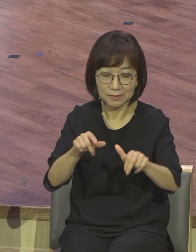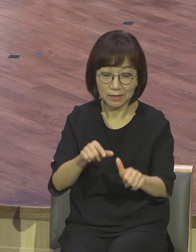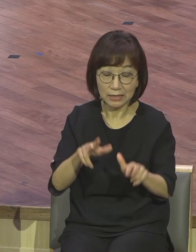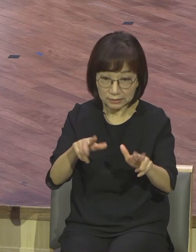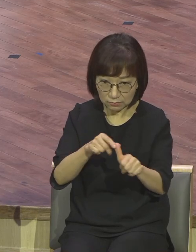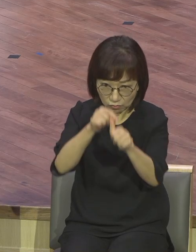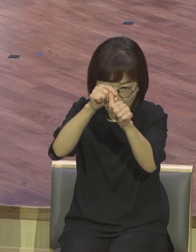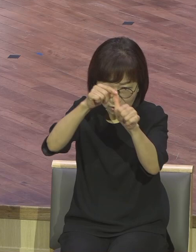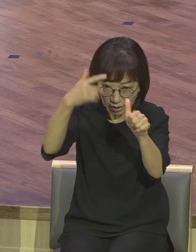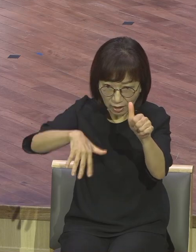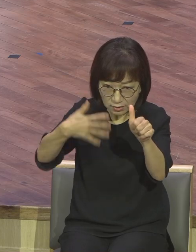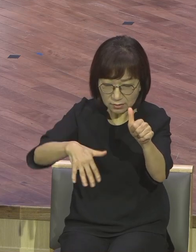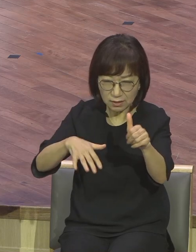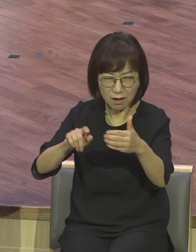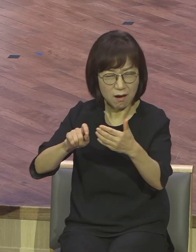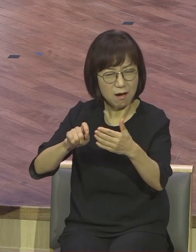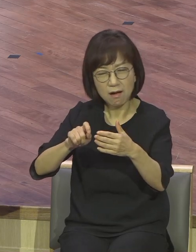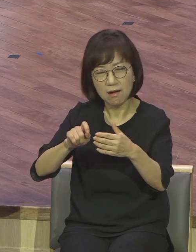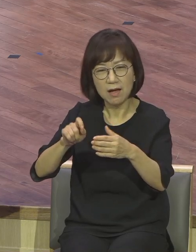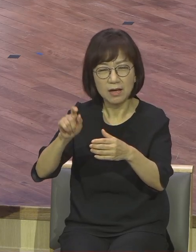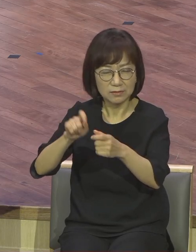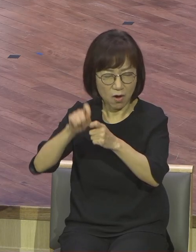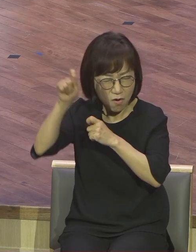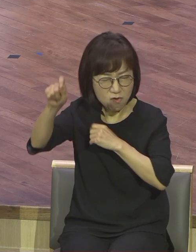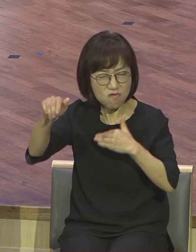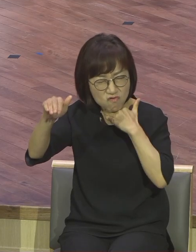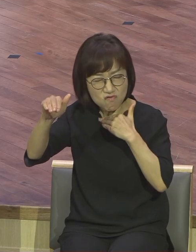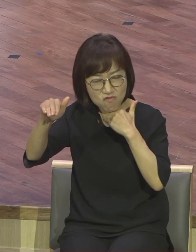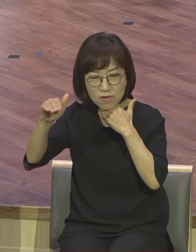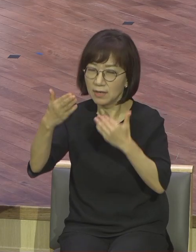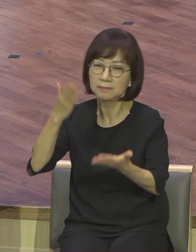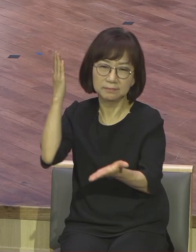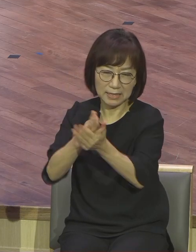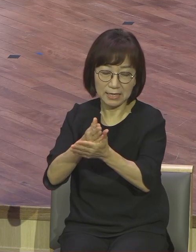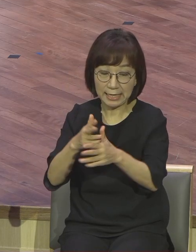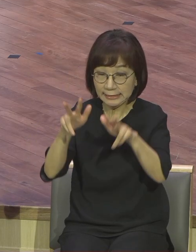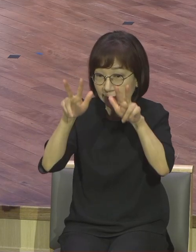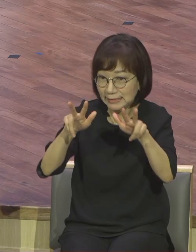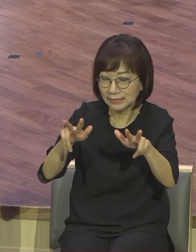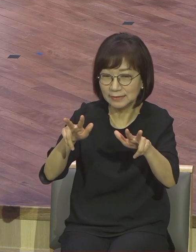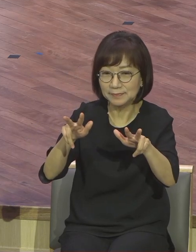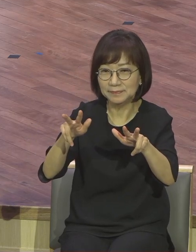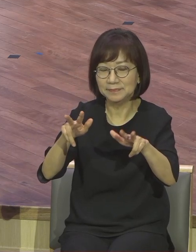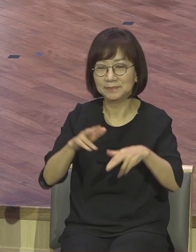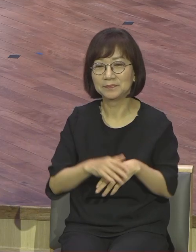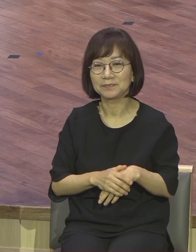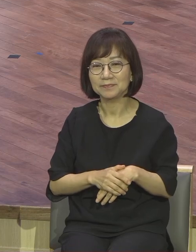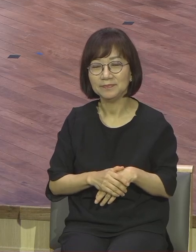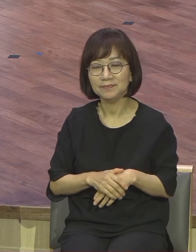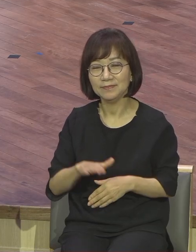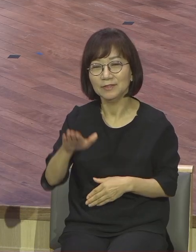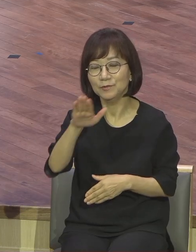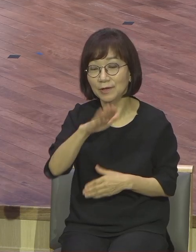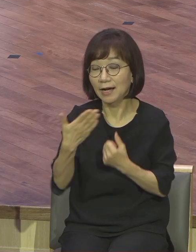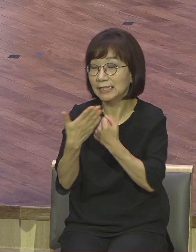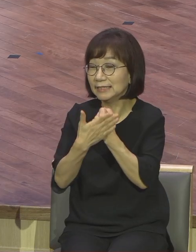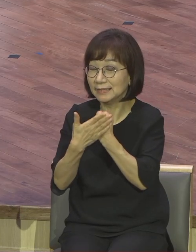없다라는 자세가 필요해요 우리가 은혜를 받으면 이제 눈을 돌려서 불신